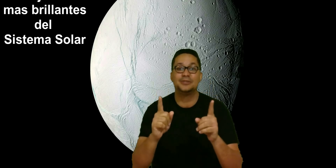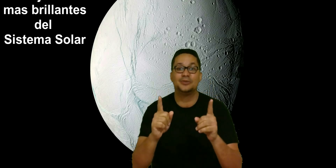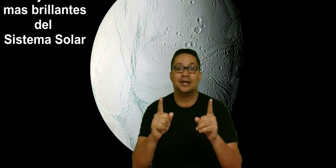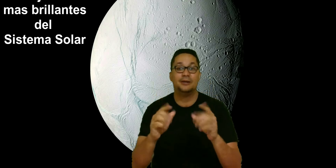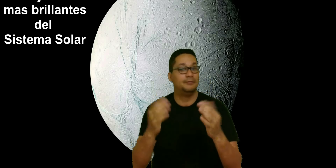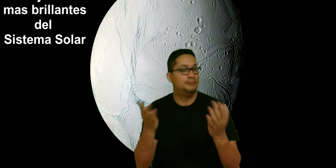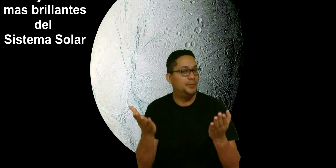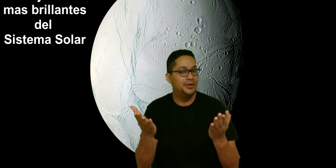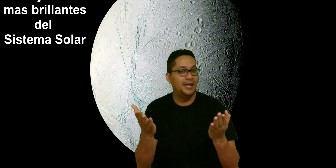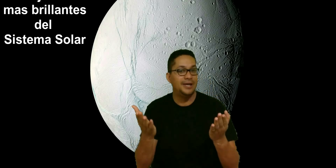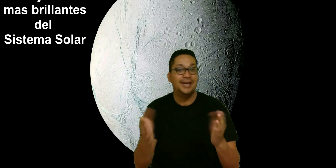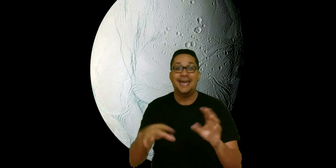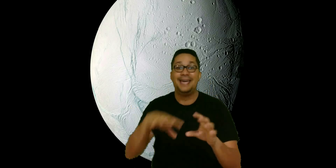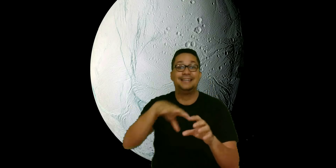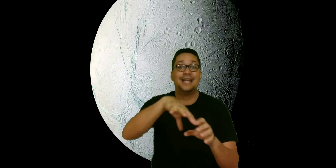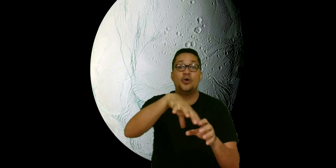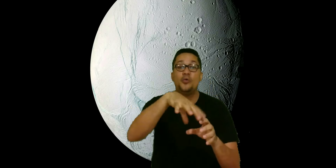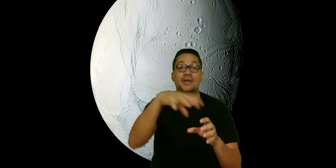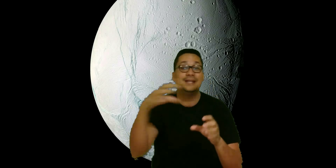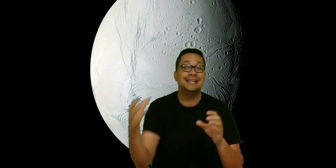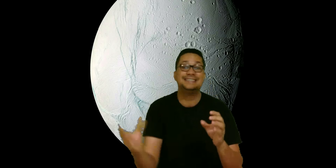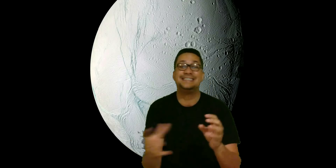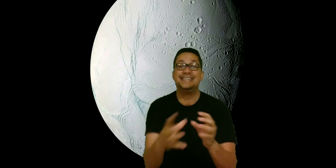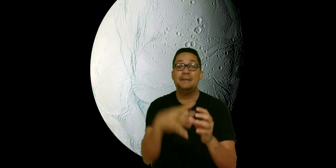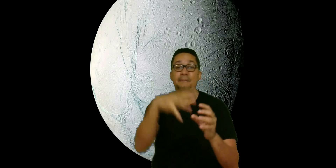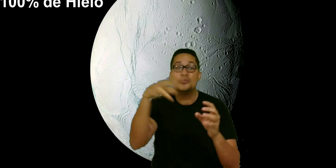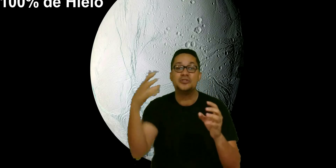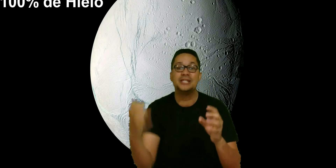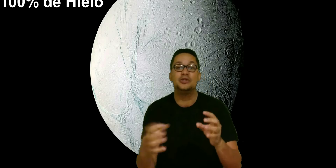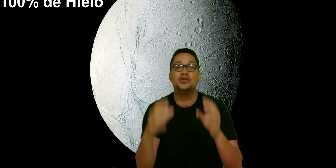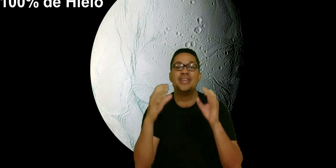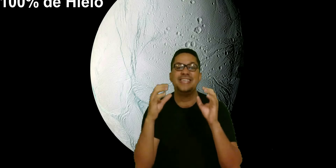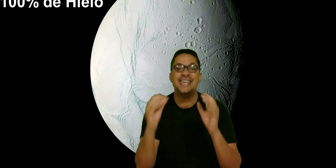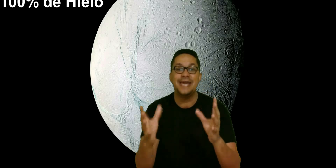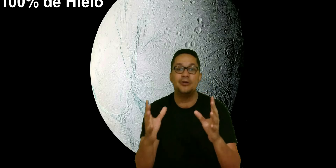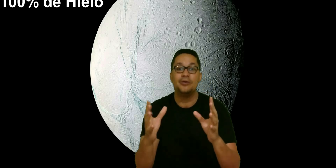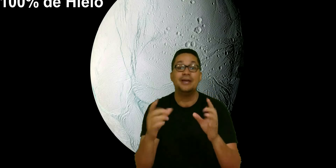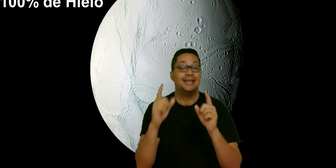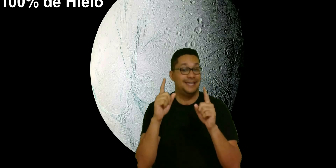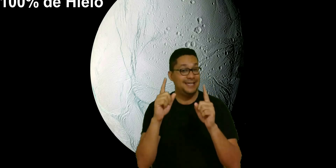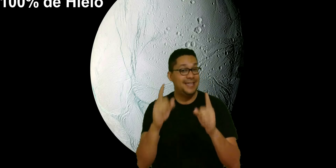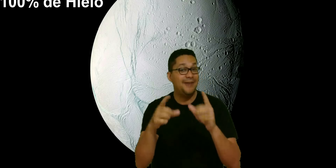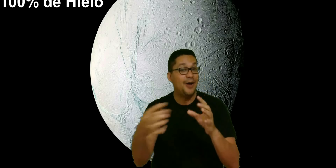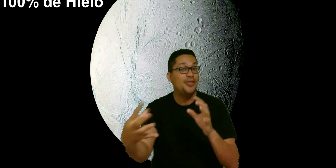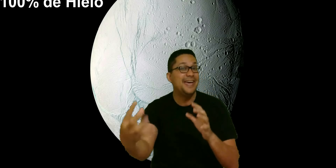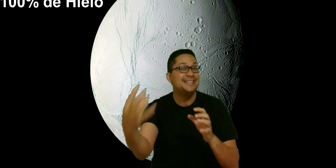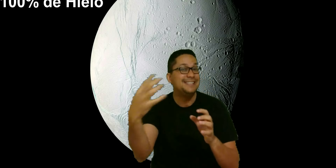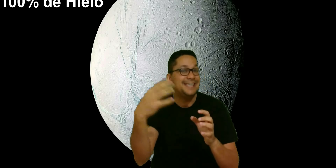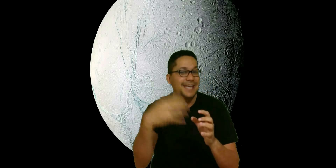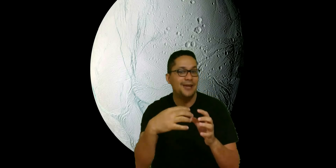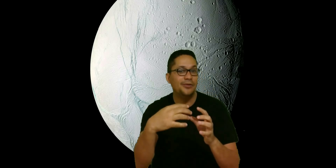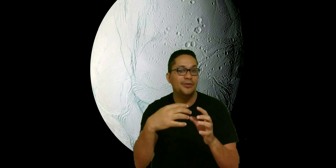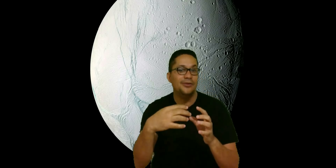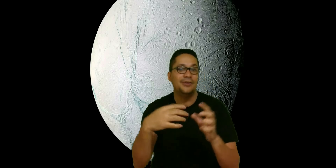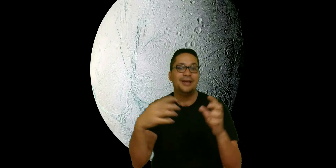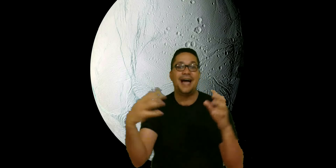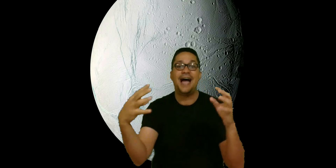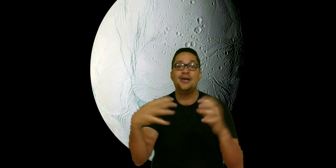solar. ¿Por qué? Está cubierta 100% de hielo. Y debajo de ese hielo hay